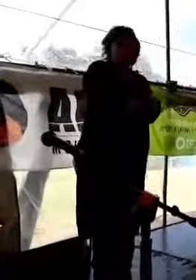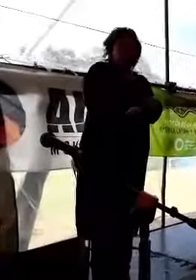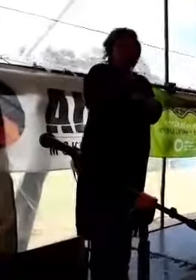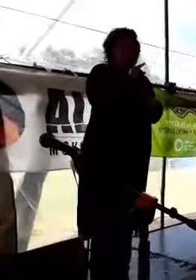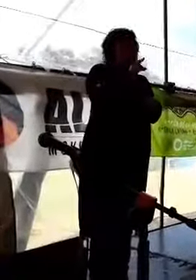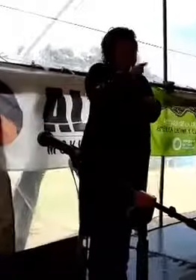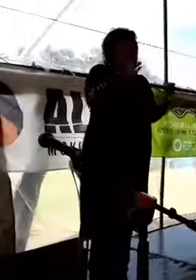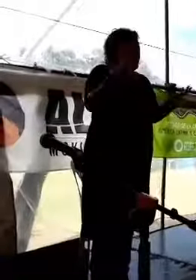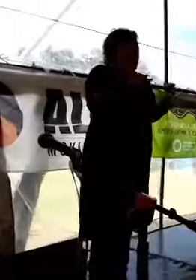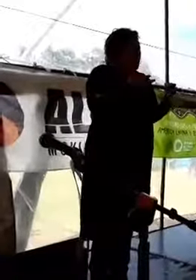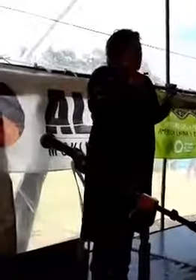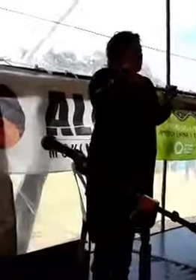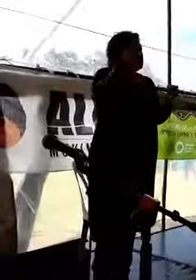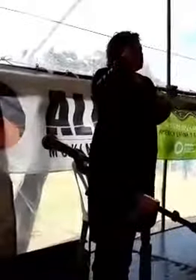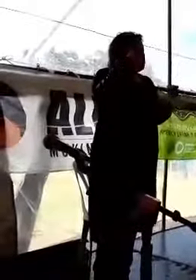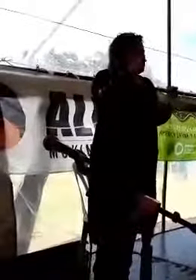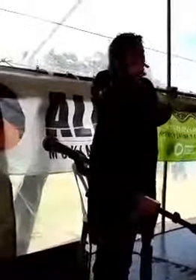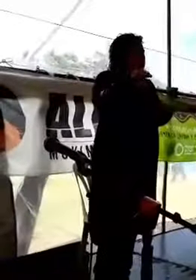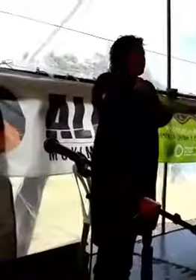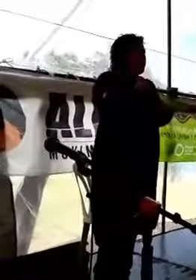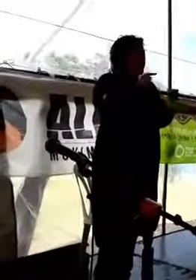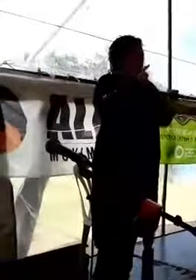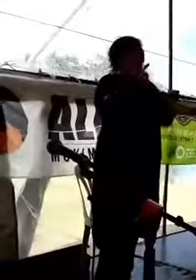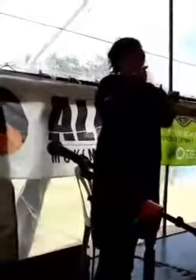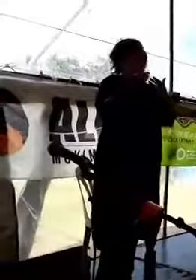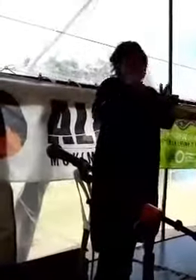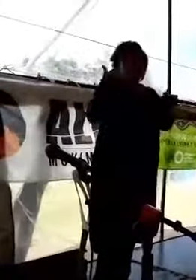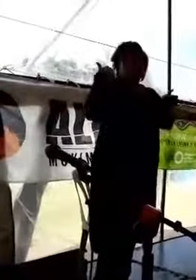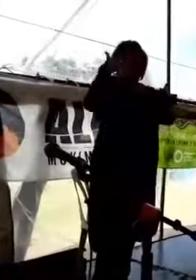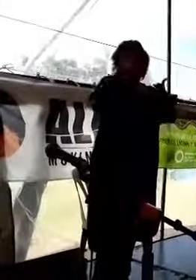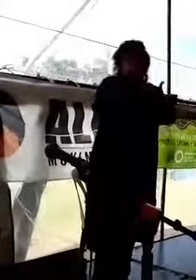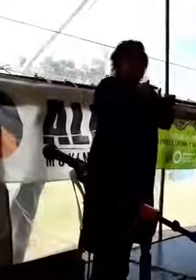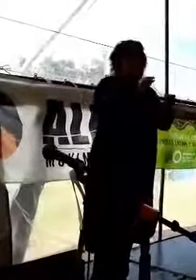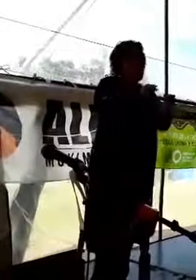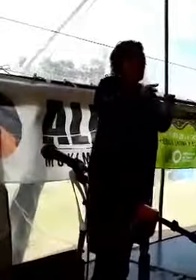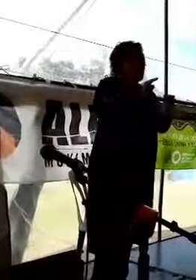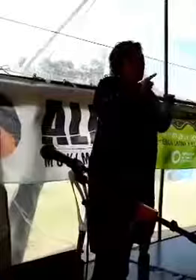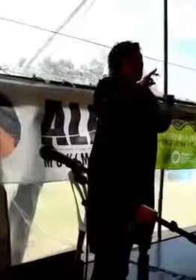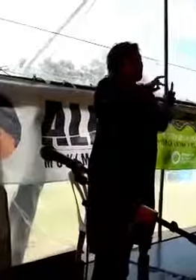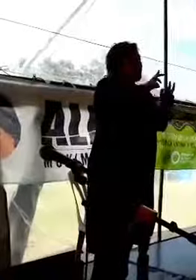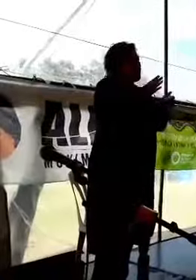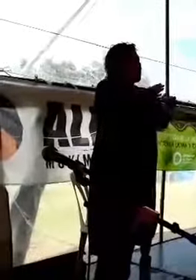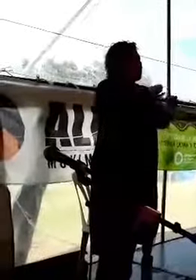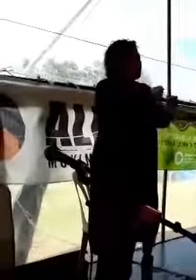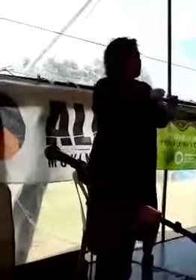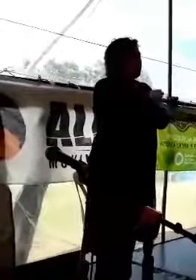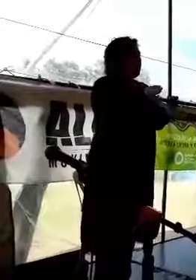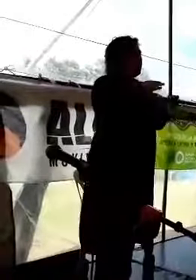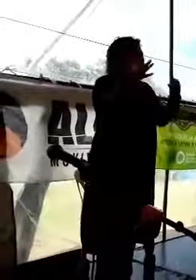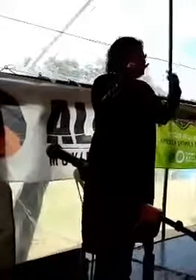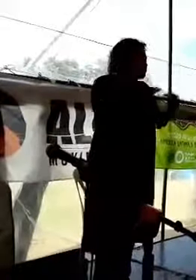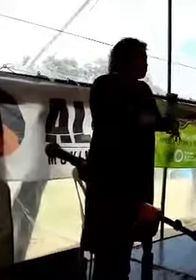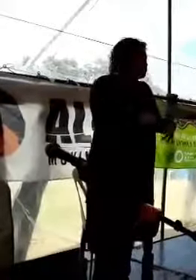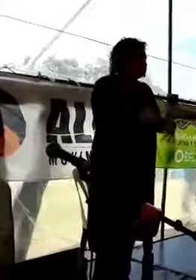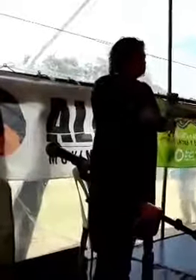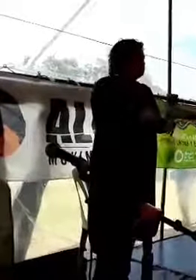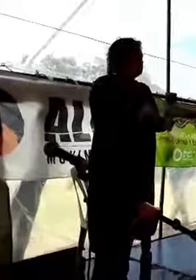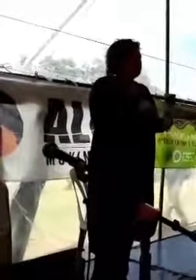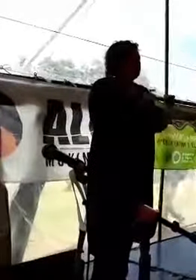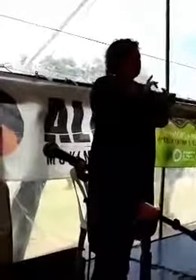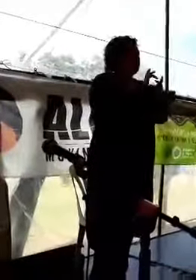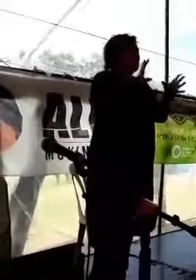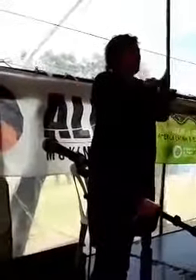constituído no início deste milênio como uma alternativa concreta e real ao